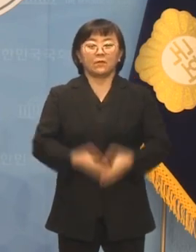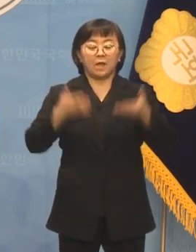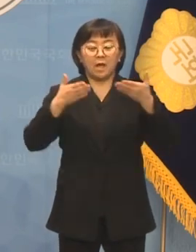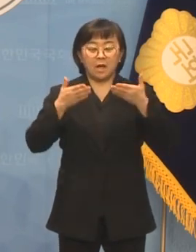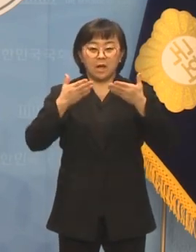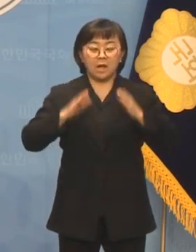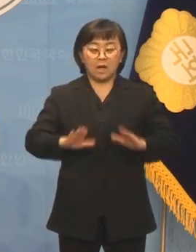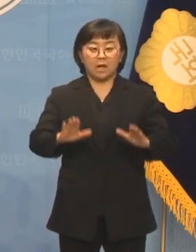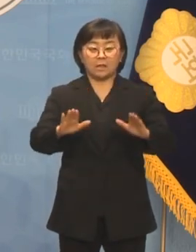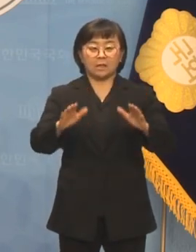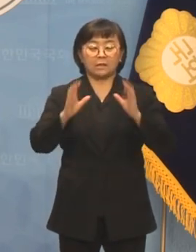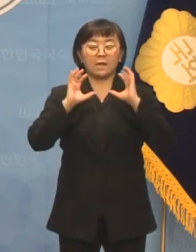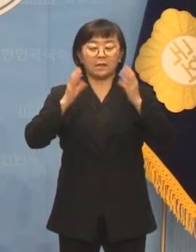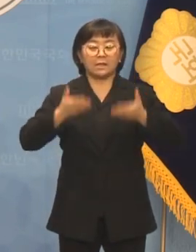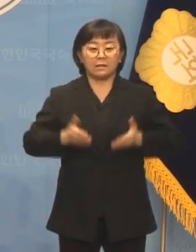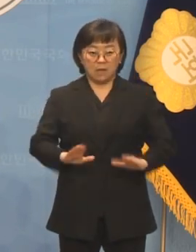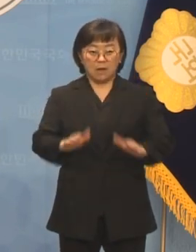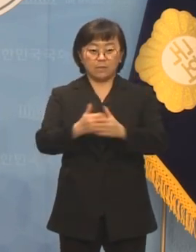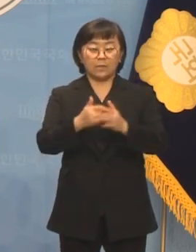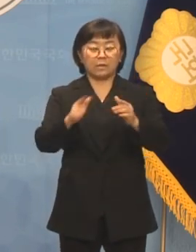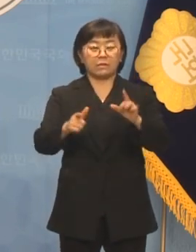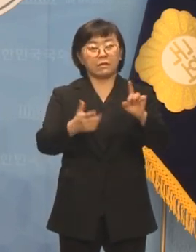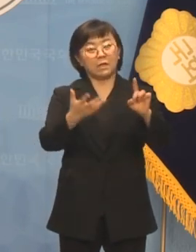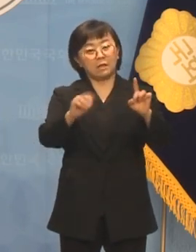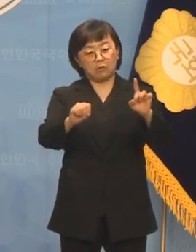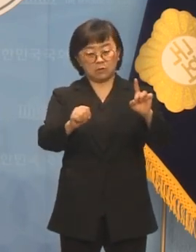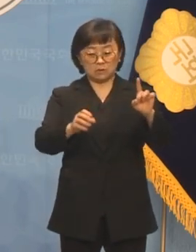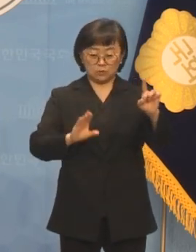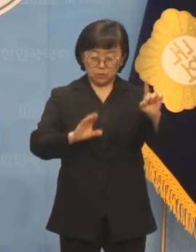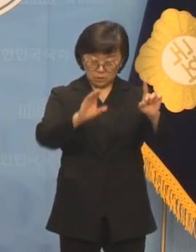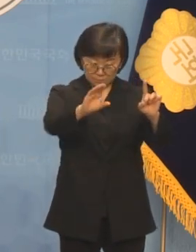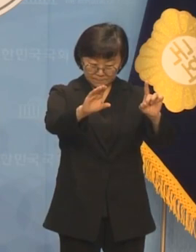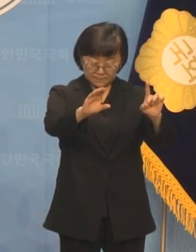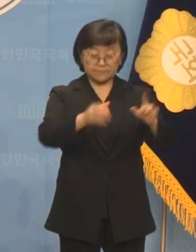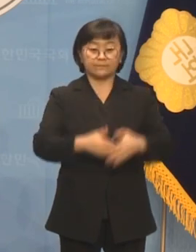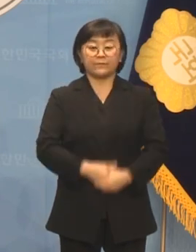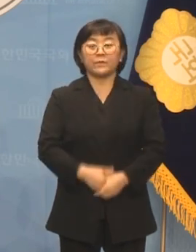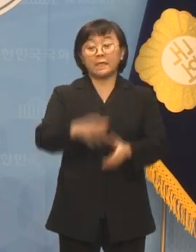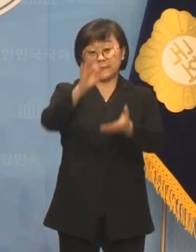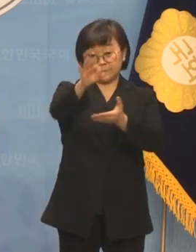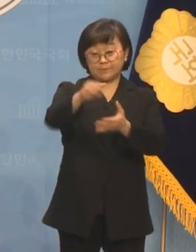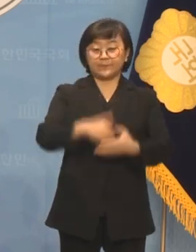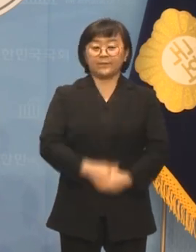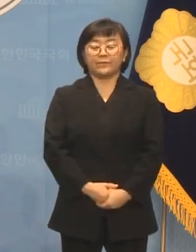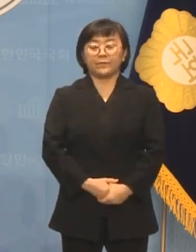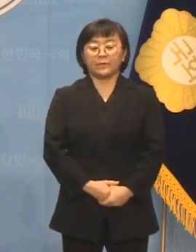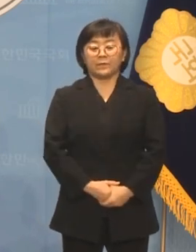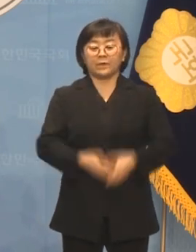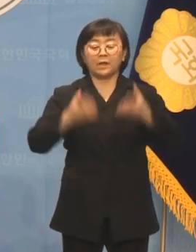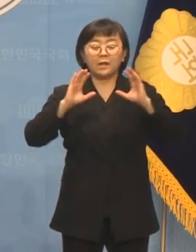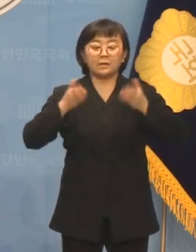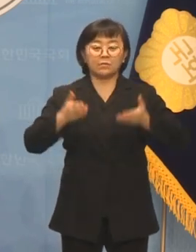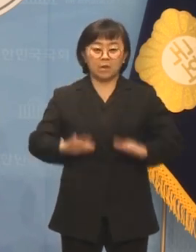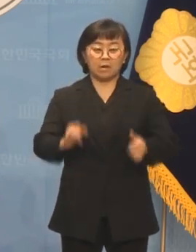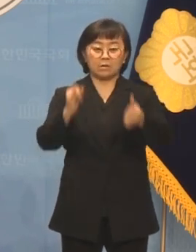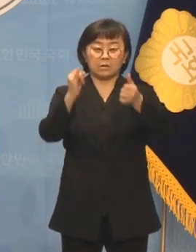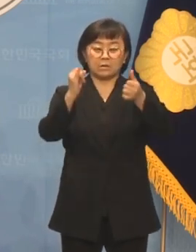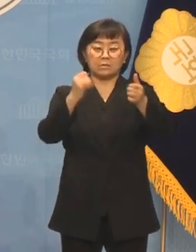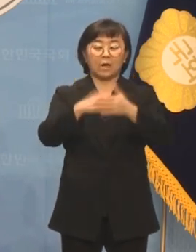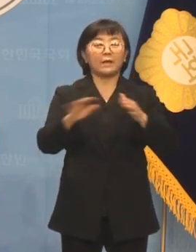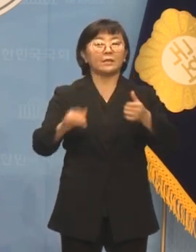장려금 1억 현금 지급입니다. 이제는 출산이 남녀가 결혼하면